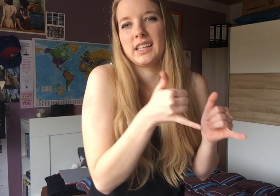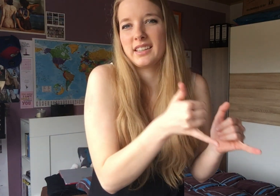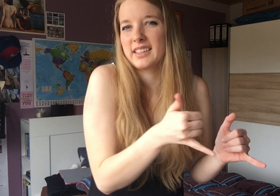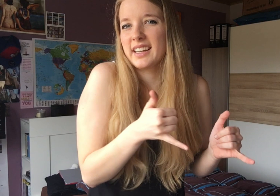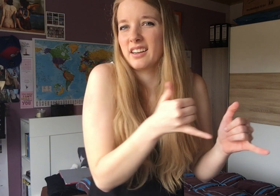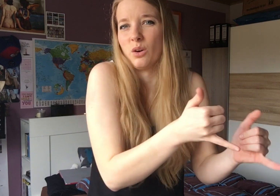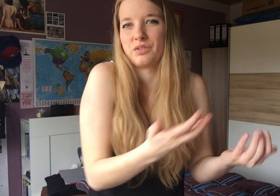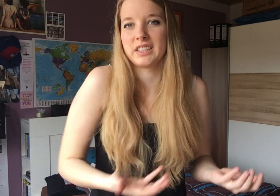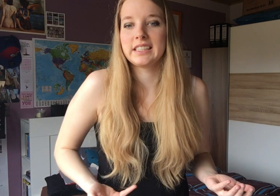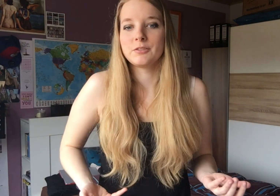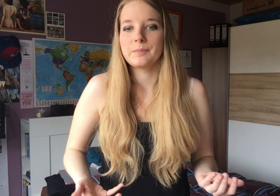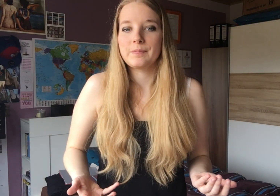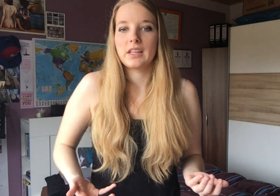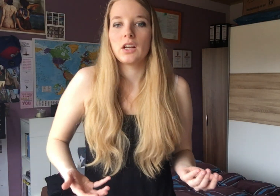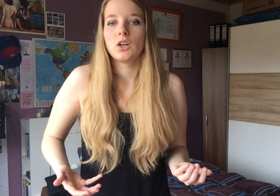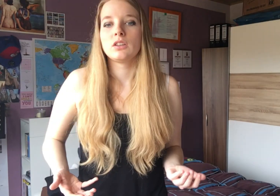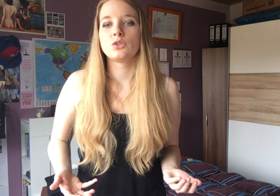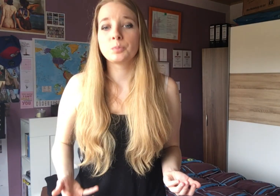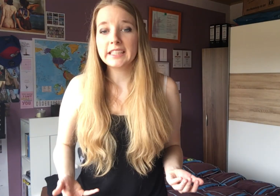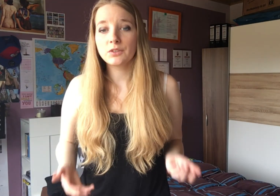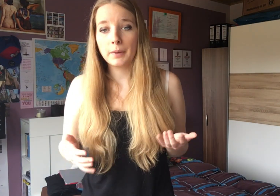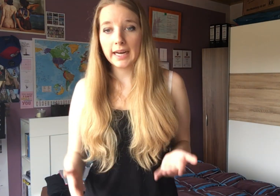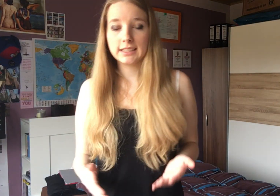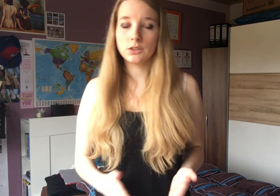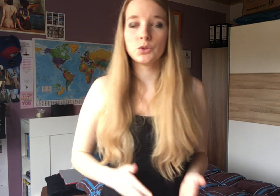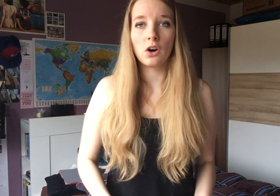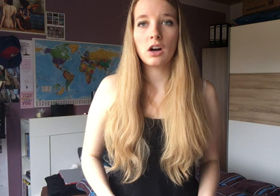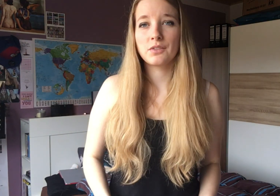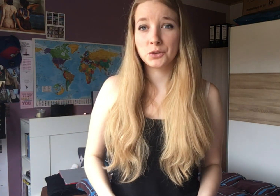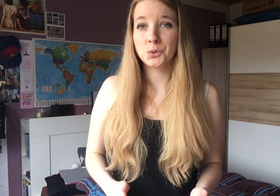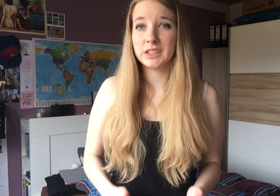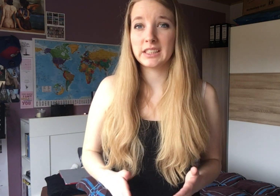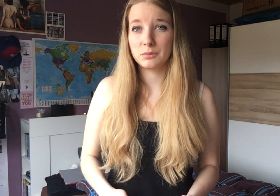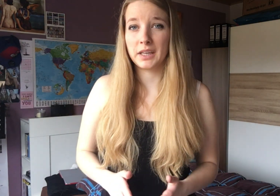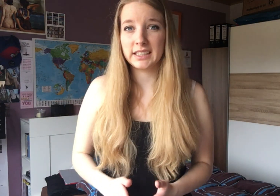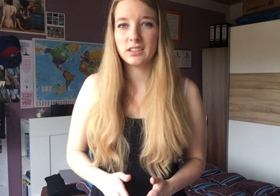hierher gelaufen? Du sprichst von Partys in New York, von Shootings in Paris.